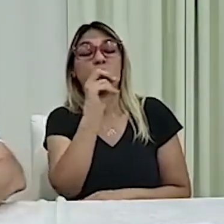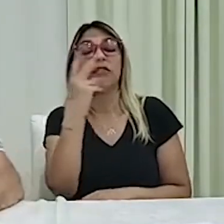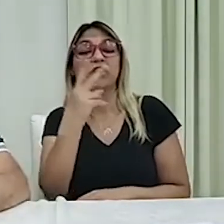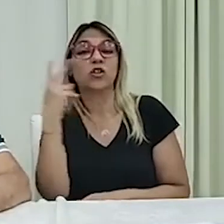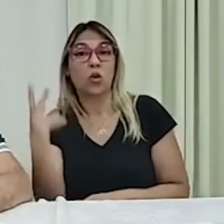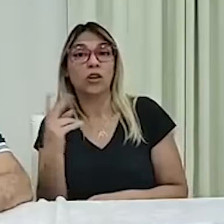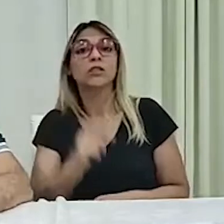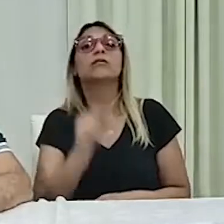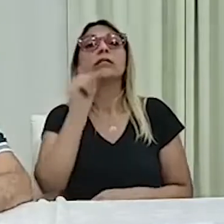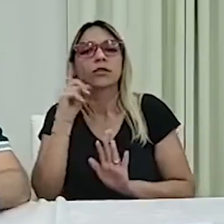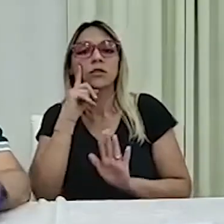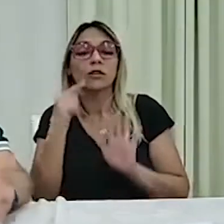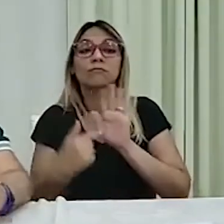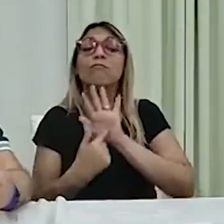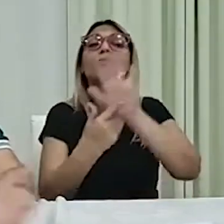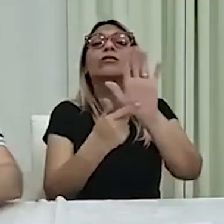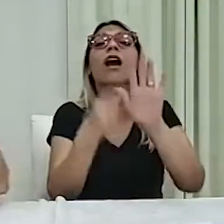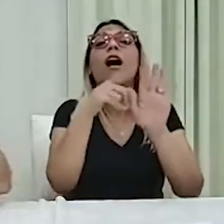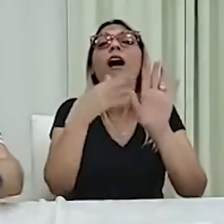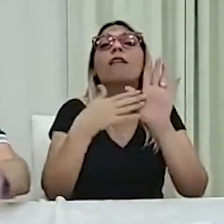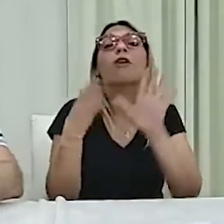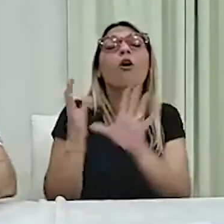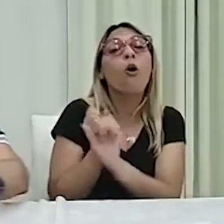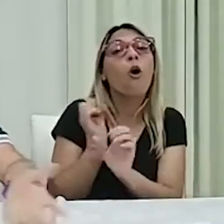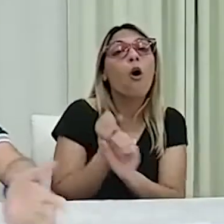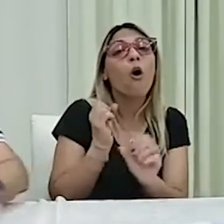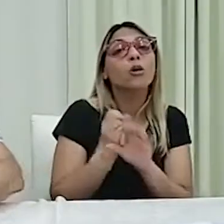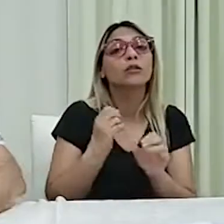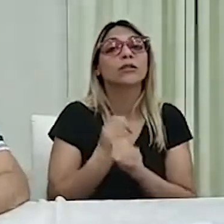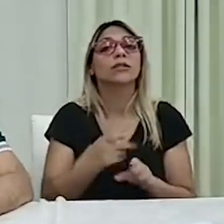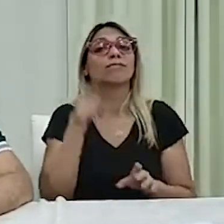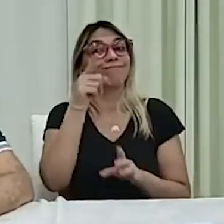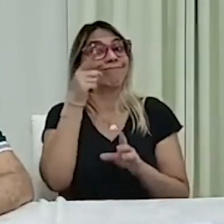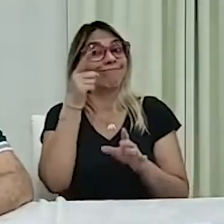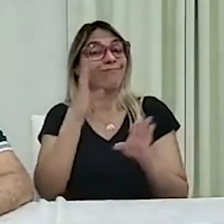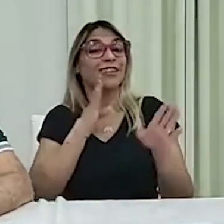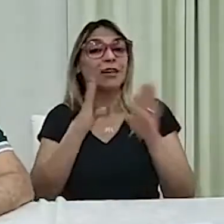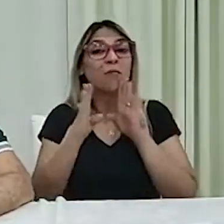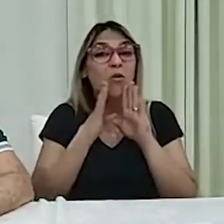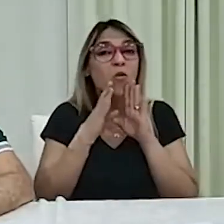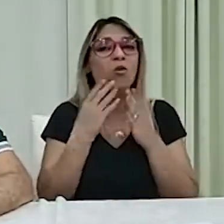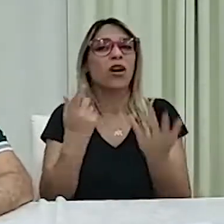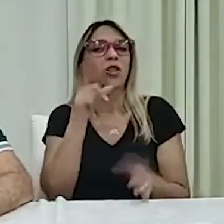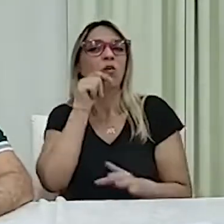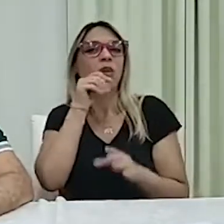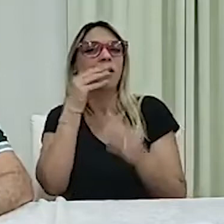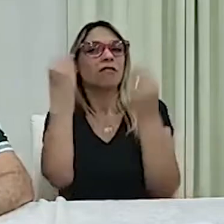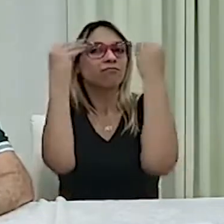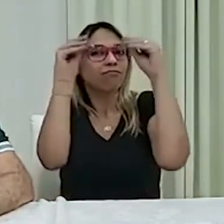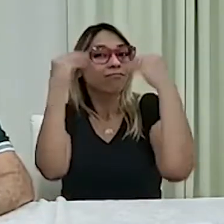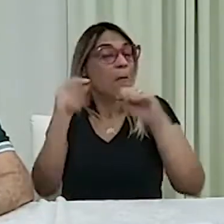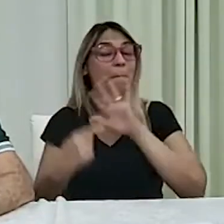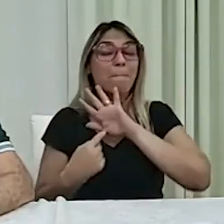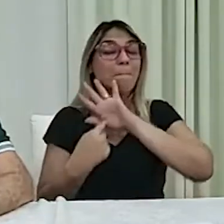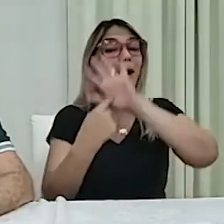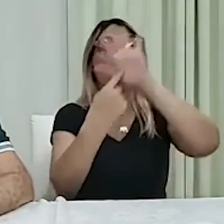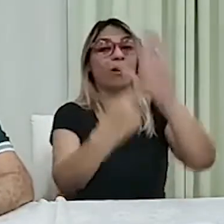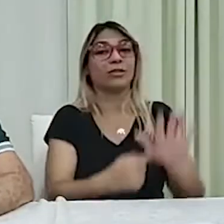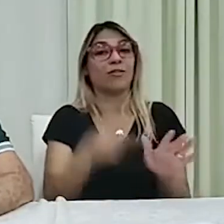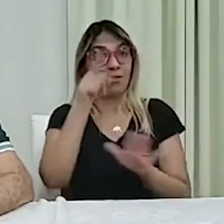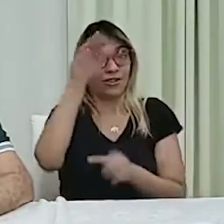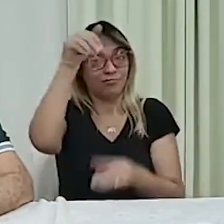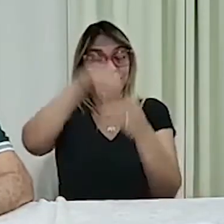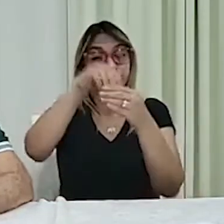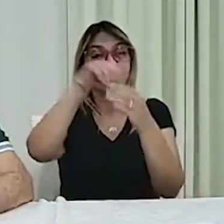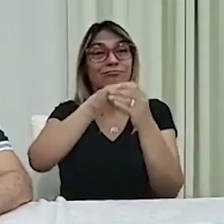de 15 em 15 dias. Cada vez mais as mídias sociais estão aí. O cara é candidato em qualquer estado aí, né,